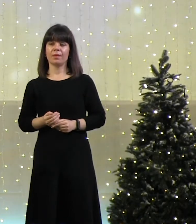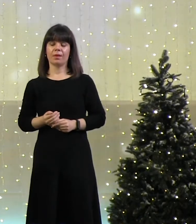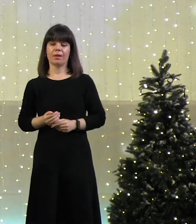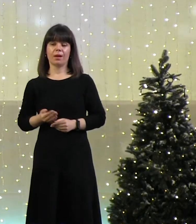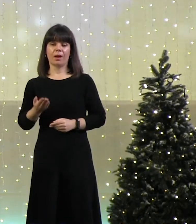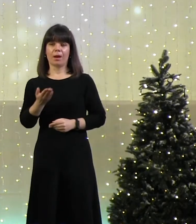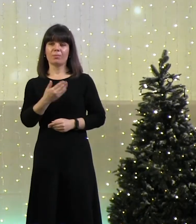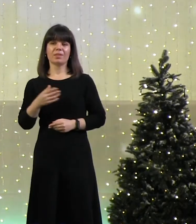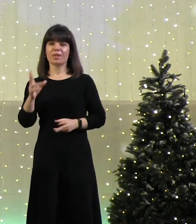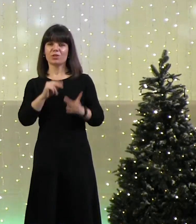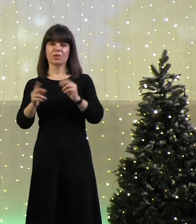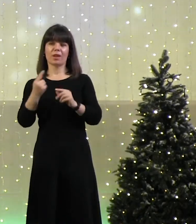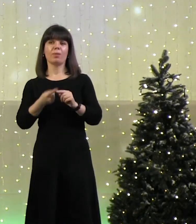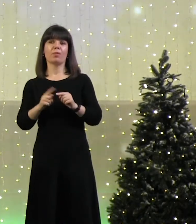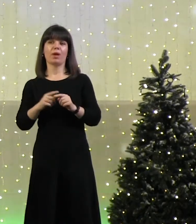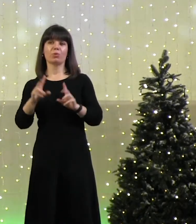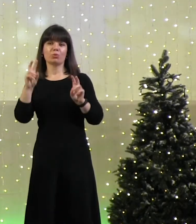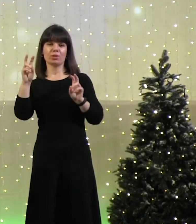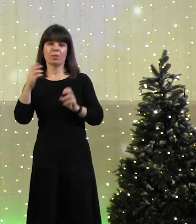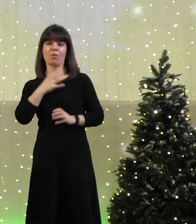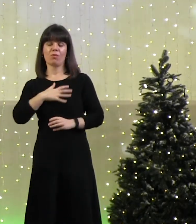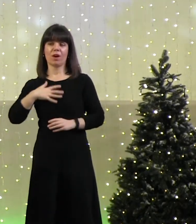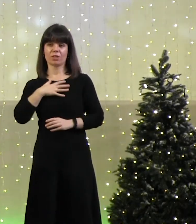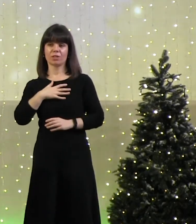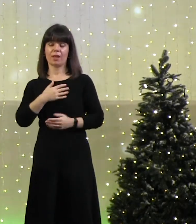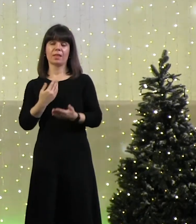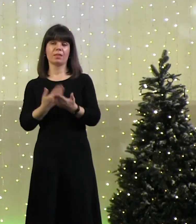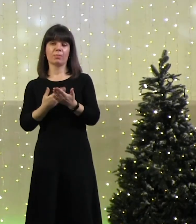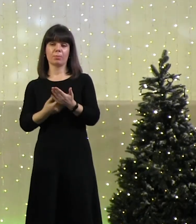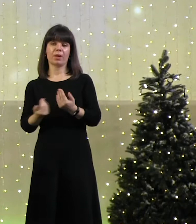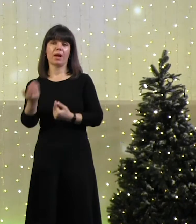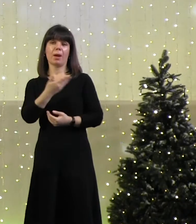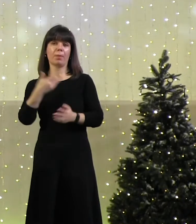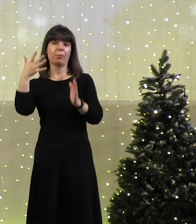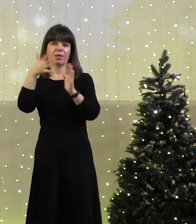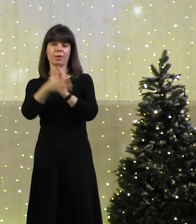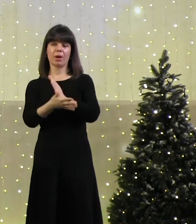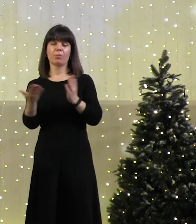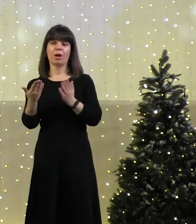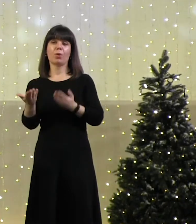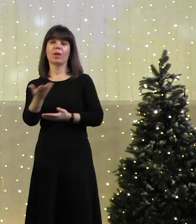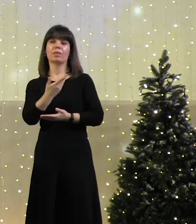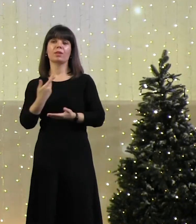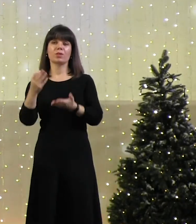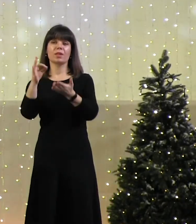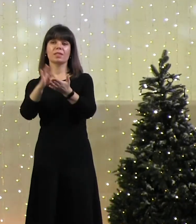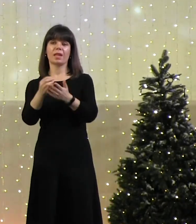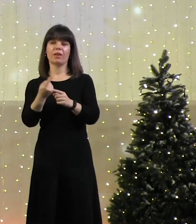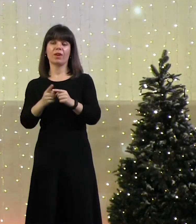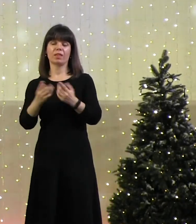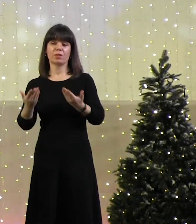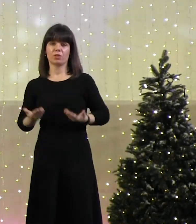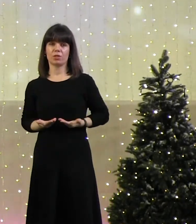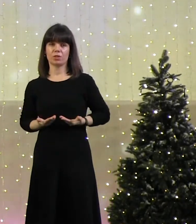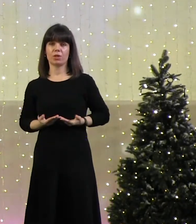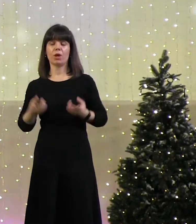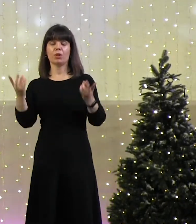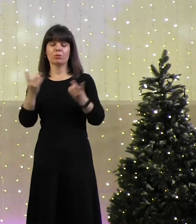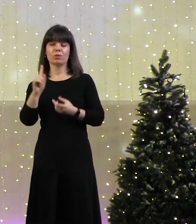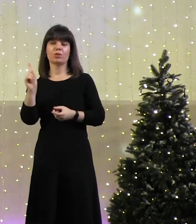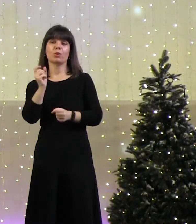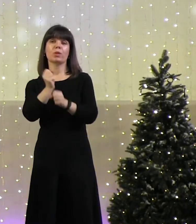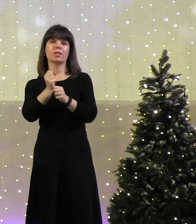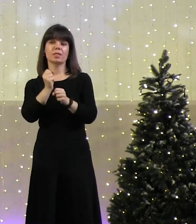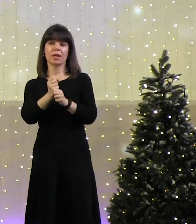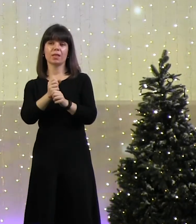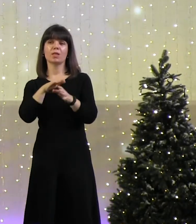Ну, например, мы очень ясно осознаем, что наше предназначение в этой жизни что-то сделать, что-то